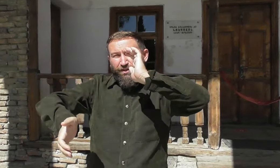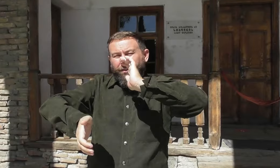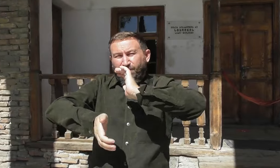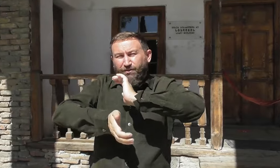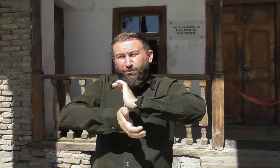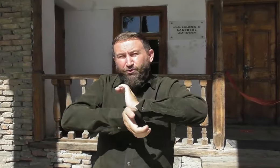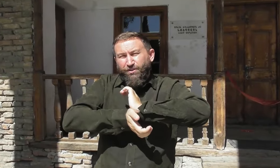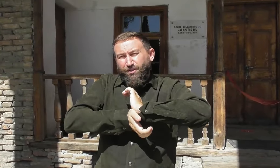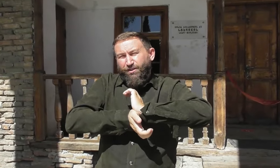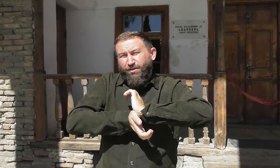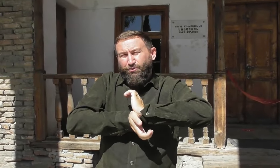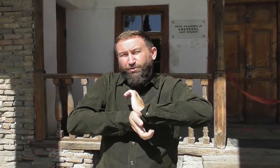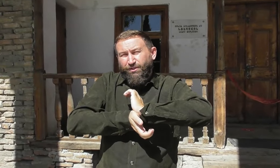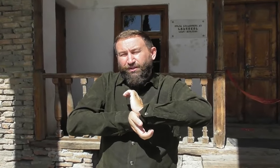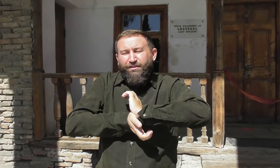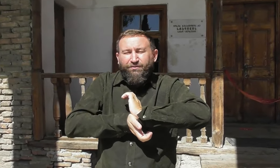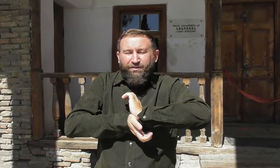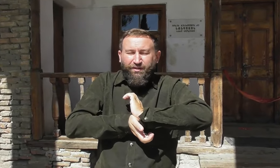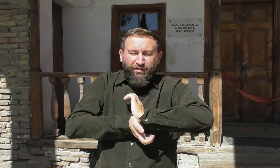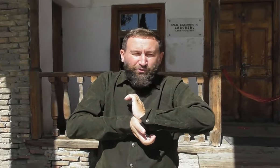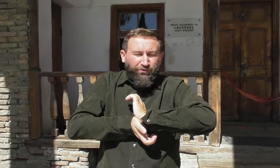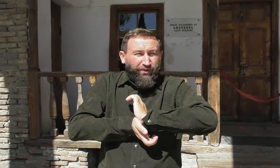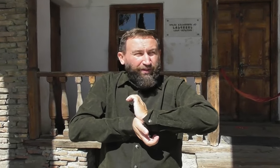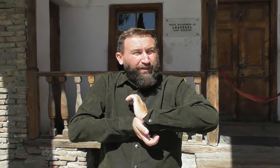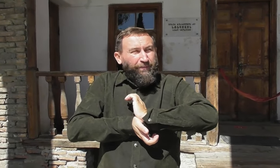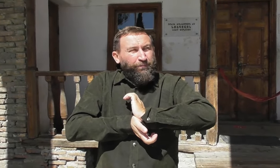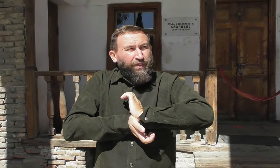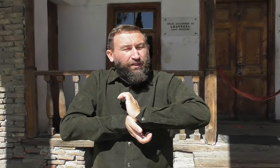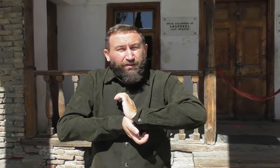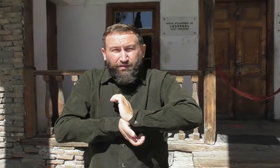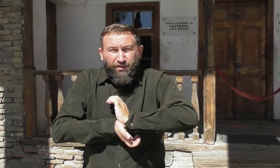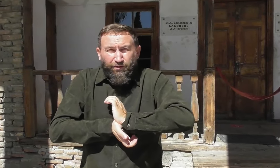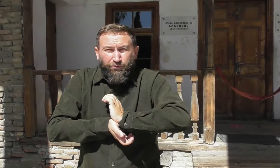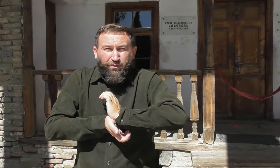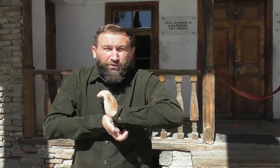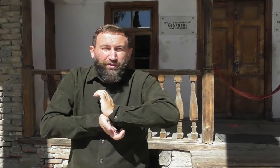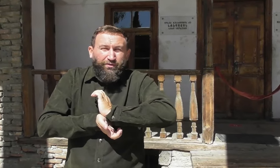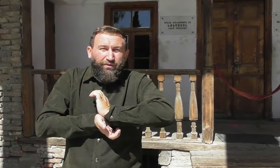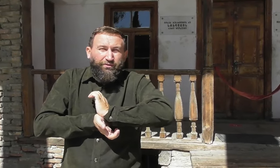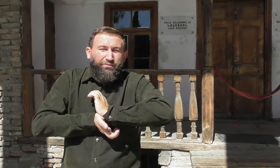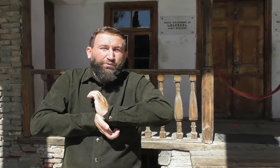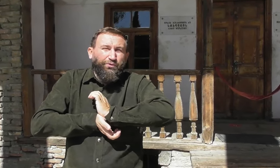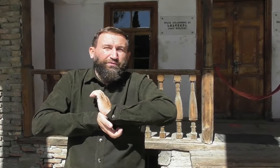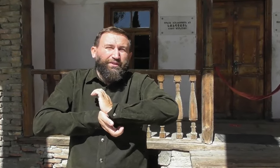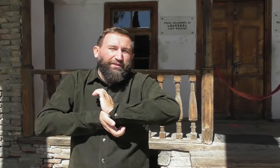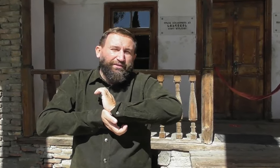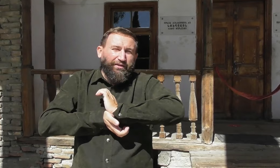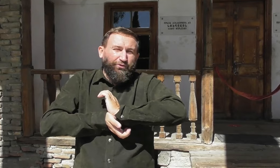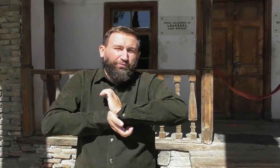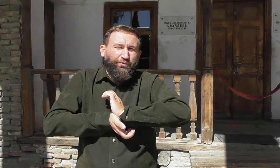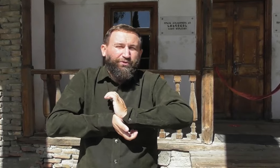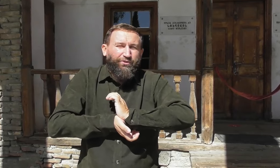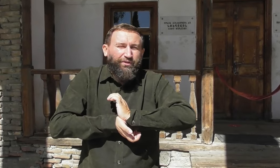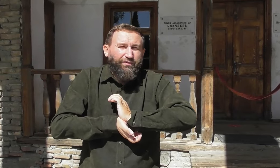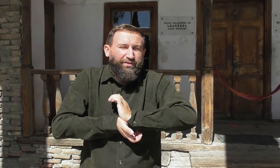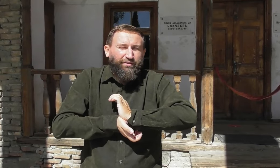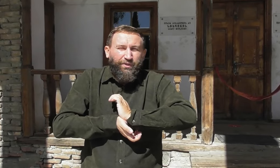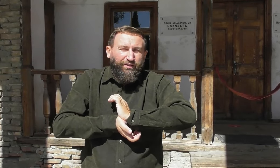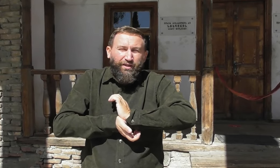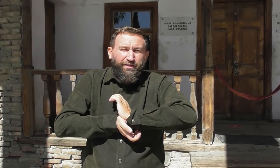ответ очень нехороший. Это не все готовы. И если не готов работать на квантовом уровне, если не готов полностью отдавать себя, так